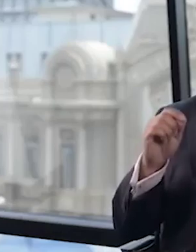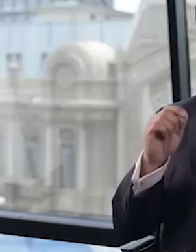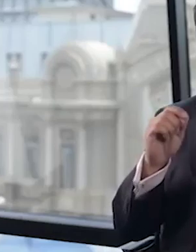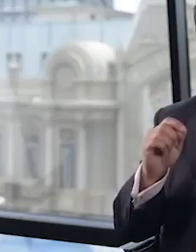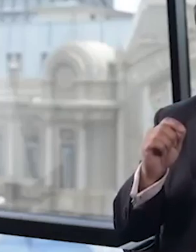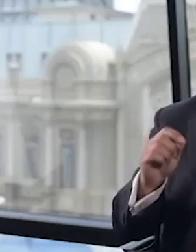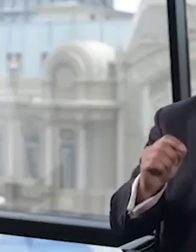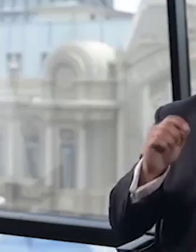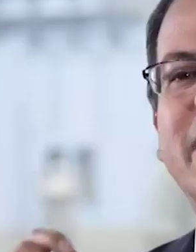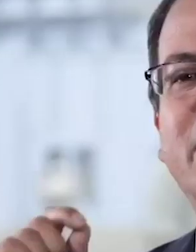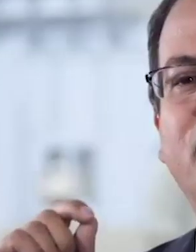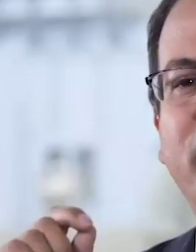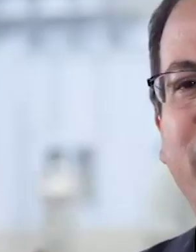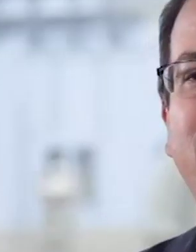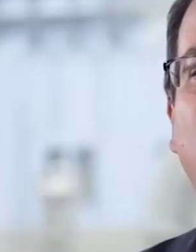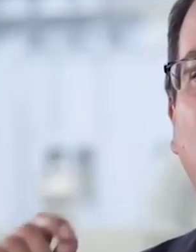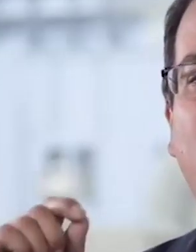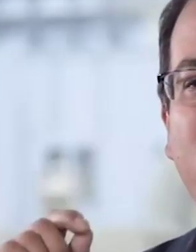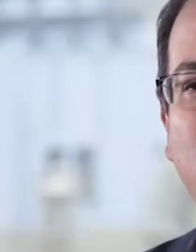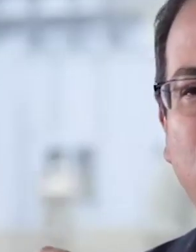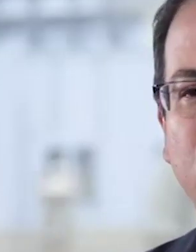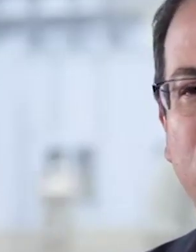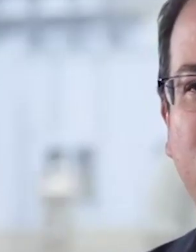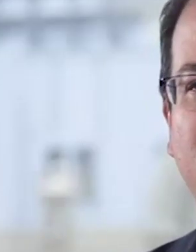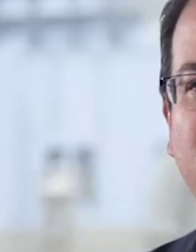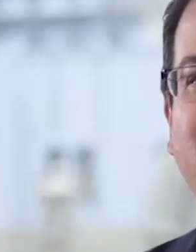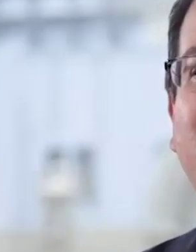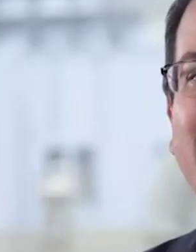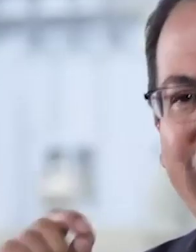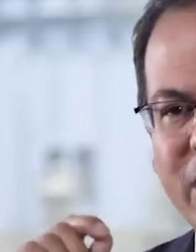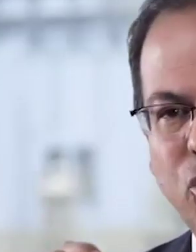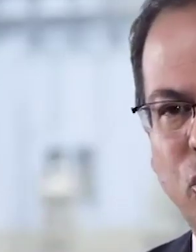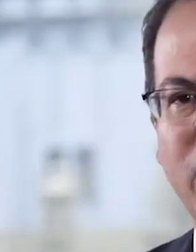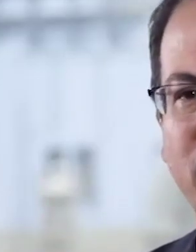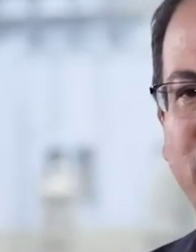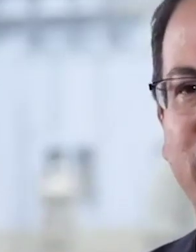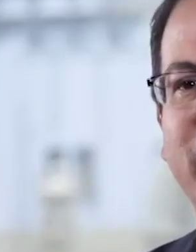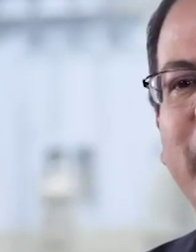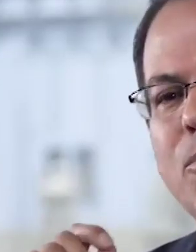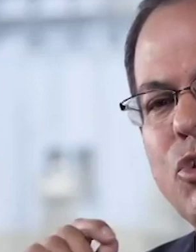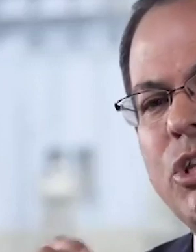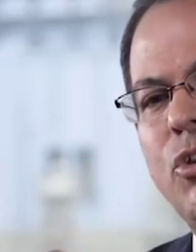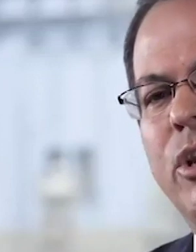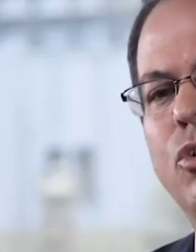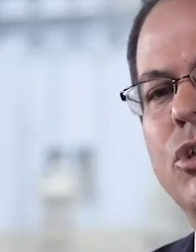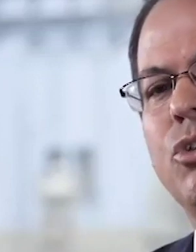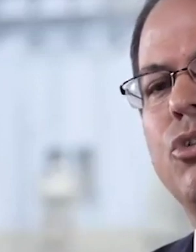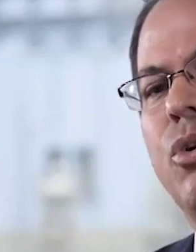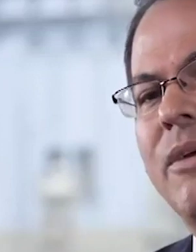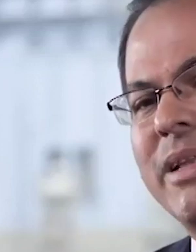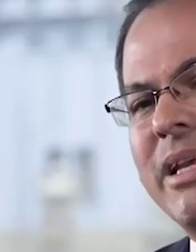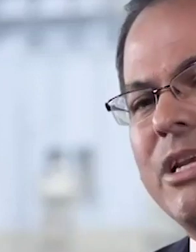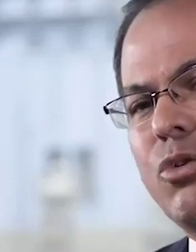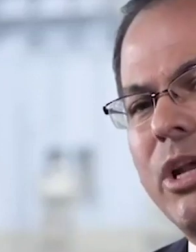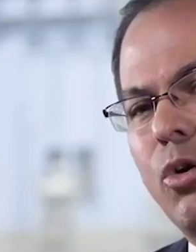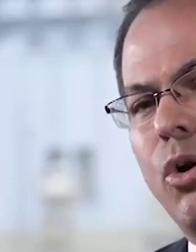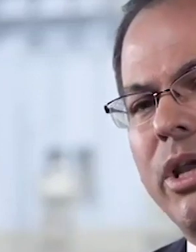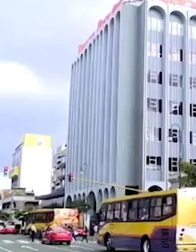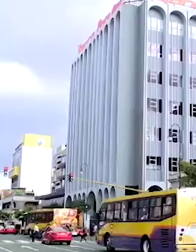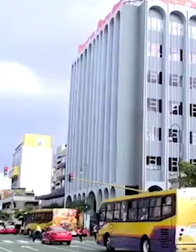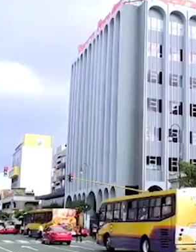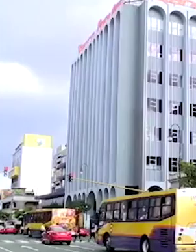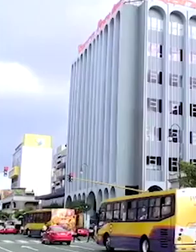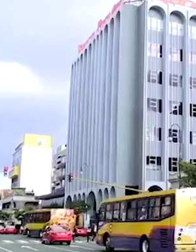gerente del Banco Popular, aseguró en varios medios de comunicación que él seguirá ganando 16 millones de colones